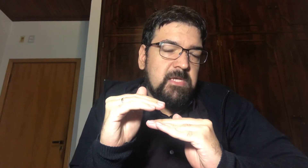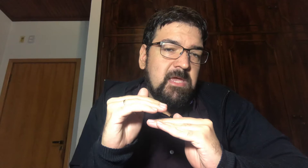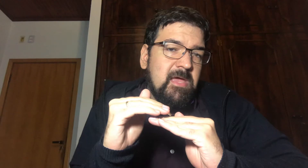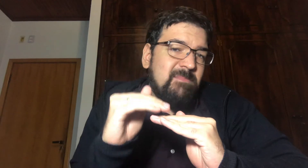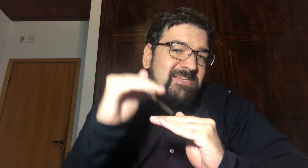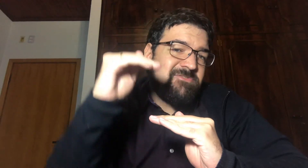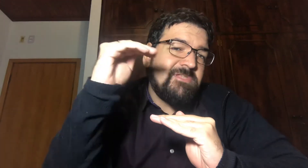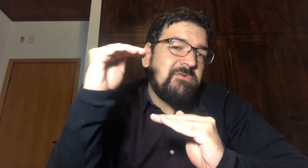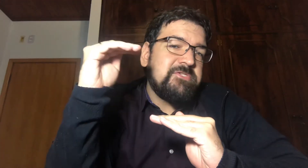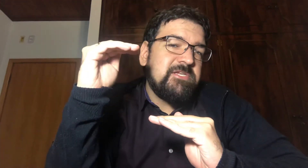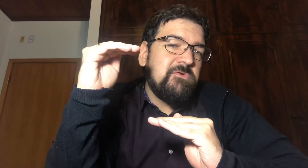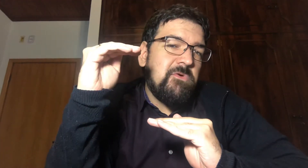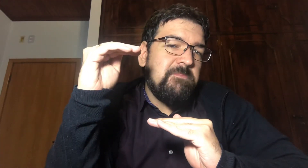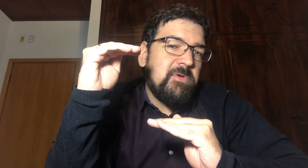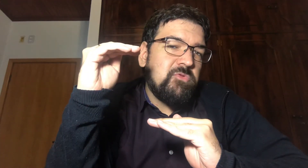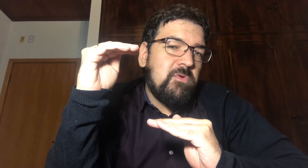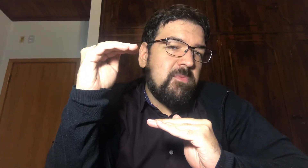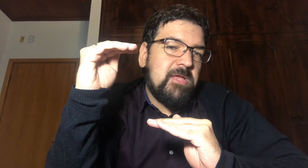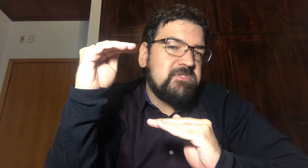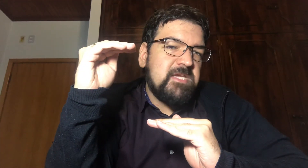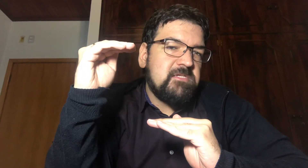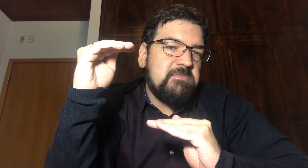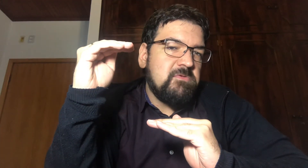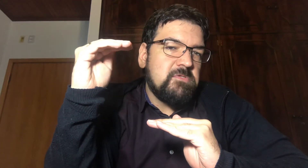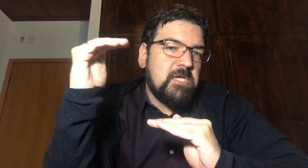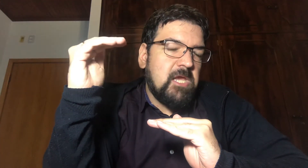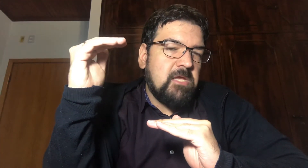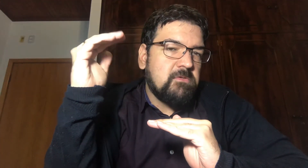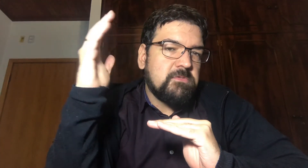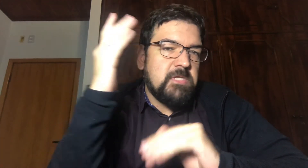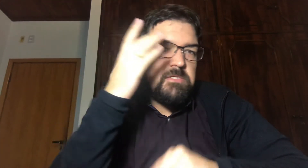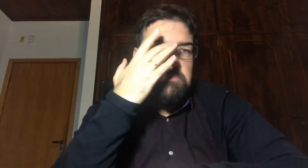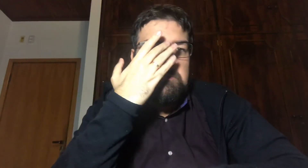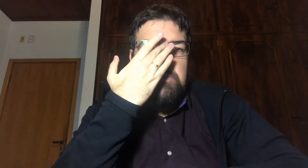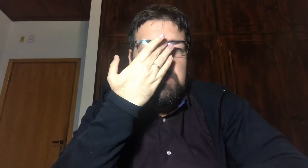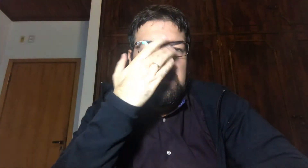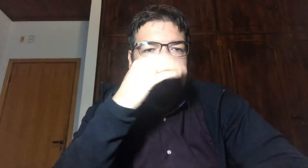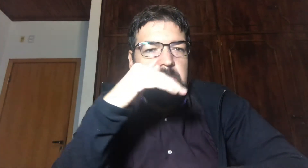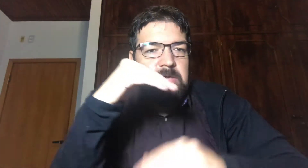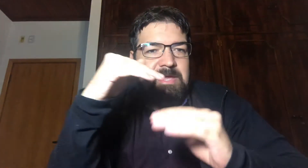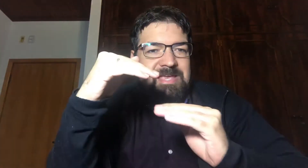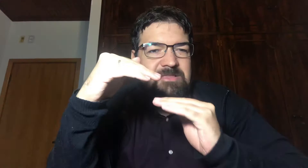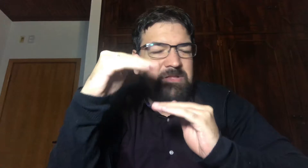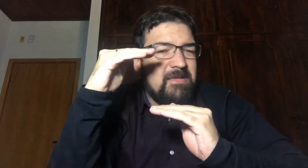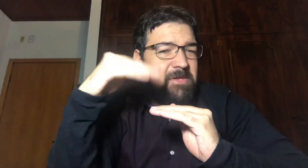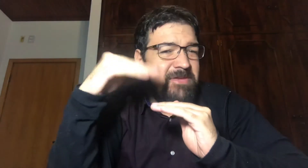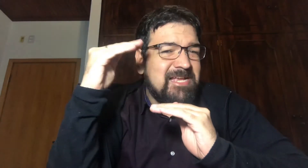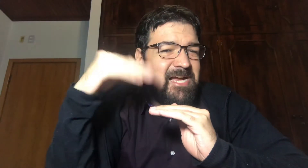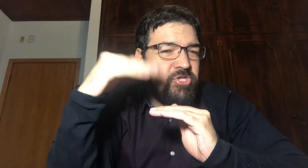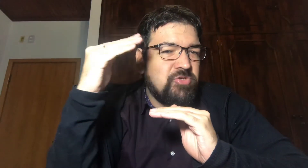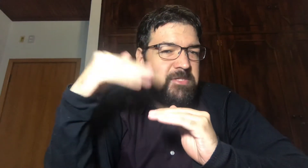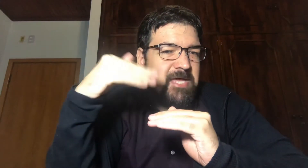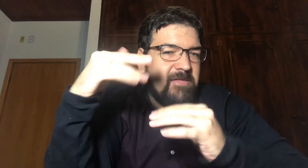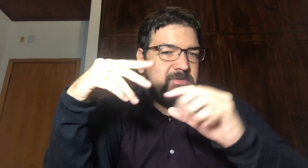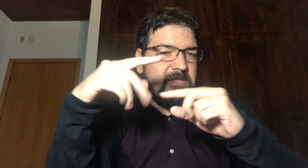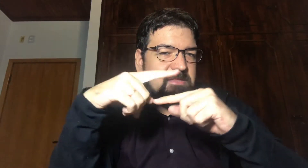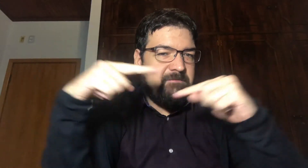Mas não tá conseguindo romper o topo lá dos 7 mil e 200 7 mil e pouquinho Então ele tá meio que encaixotado, né Ele tá